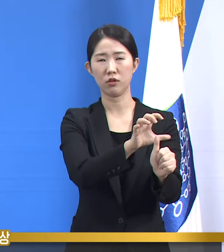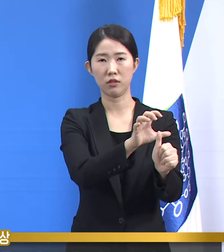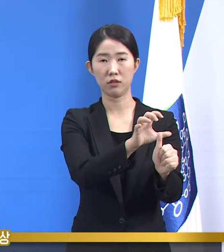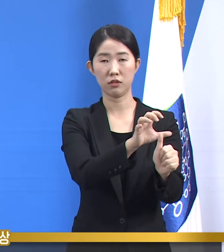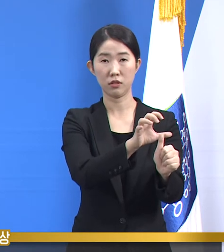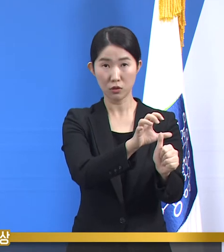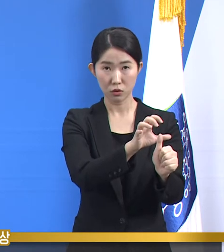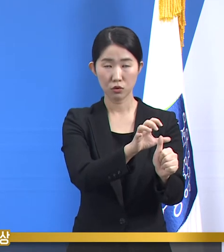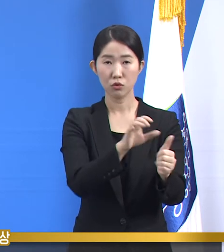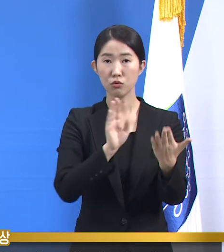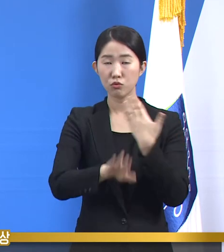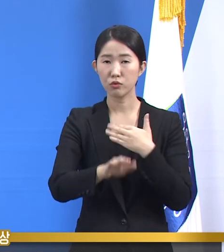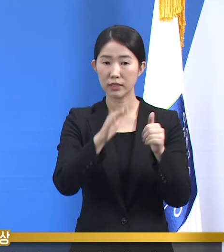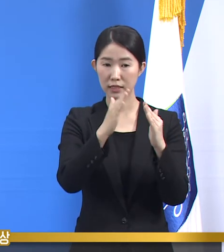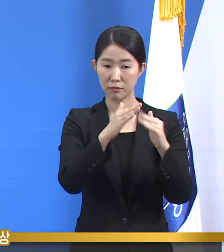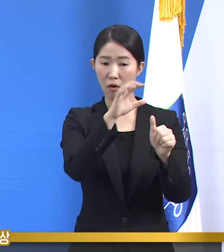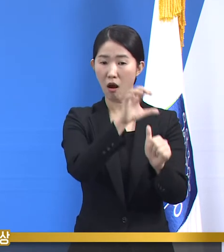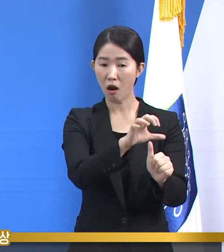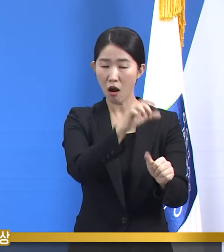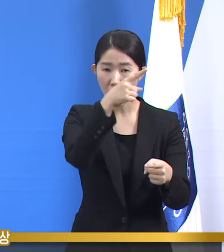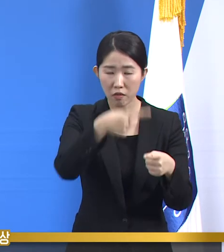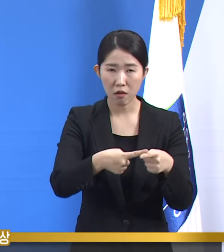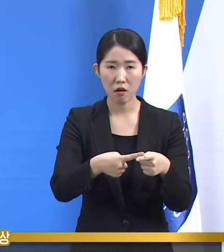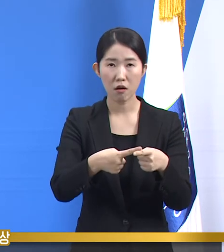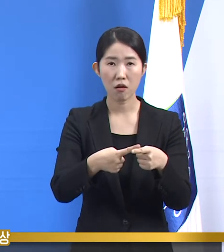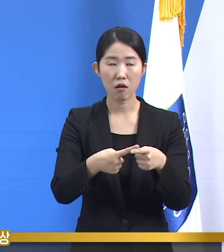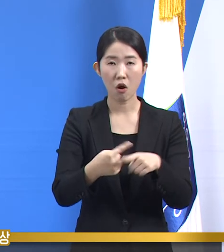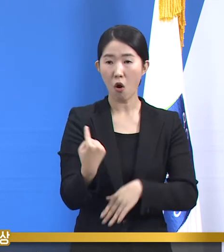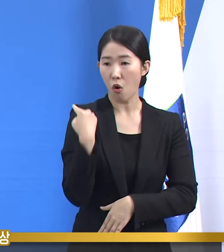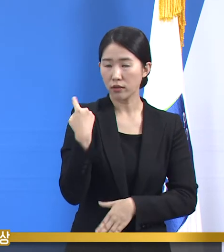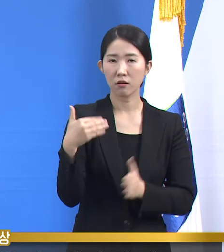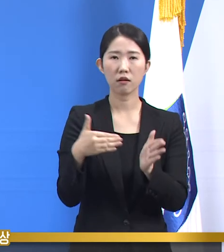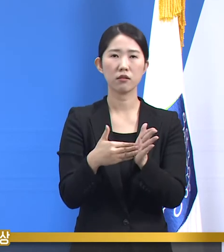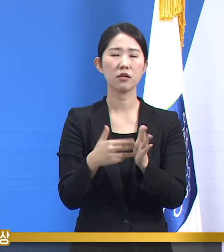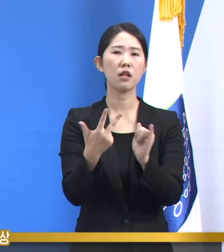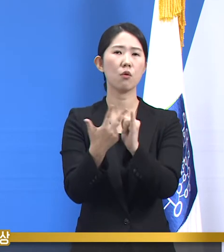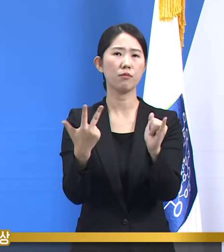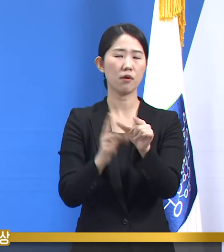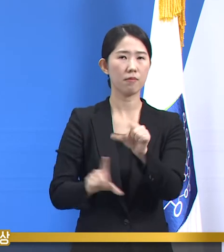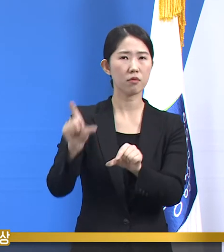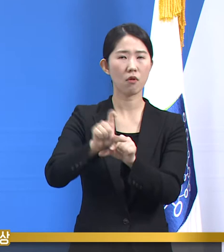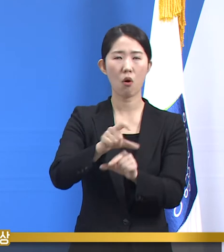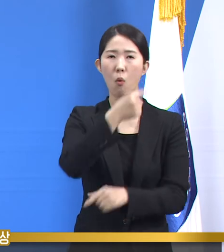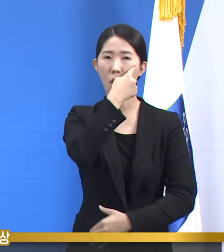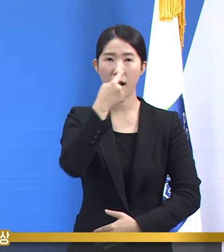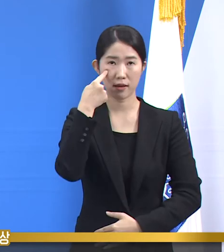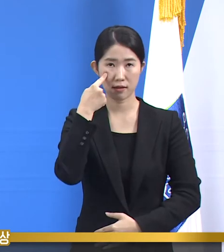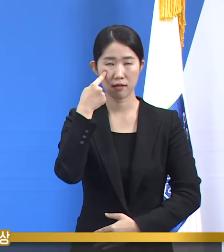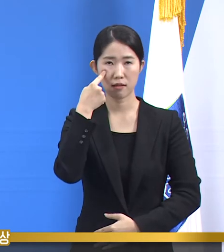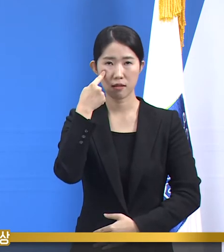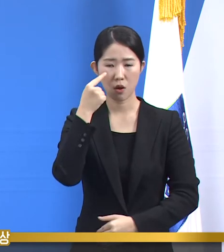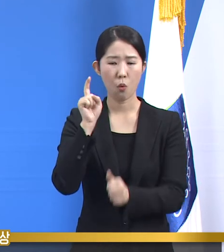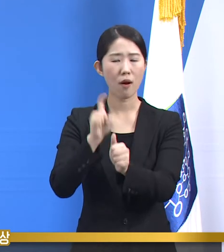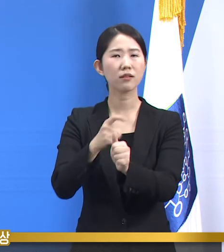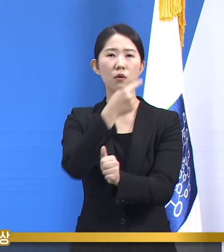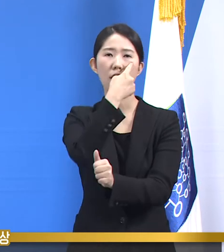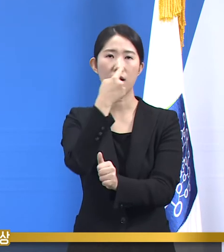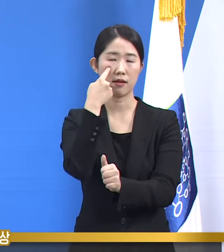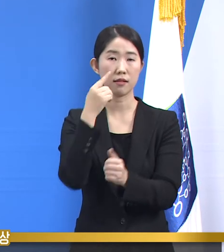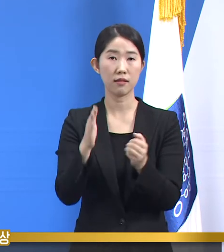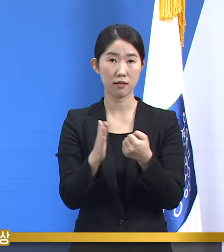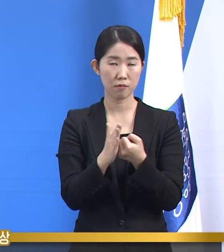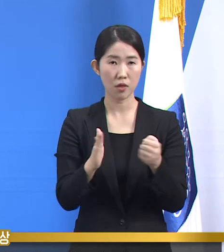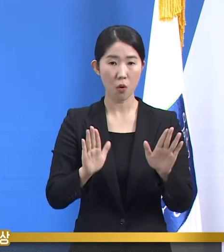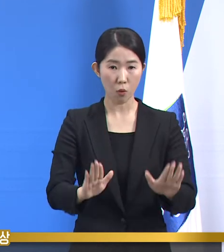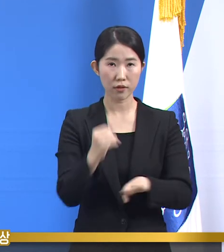그리고 자가격리 기간 동안 13일까지 총 7명이 추가 확진 판정을 받으면서 14일 0시